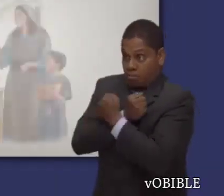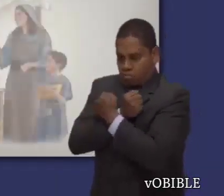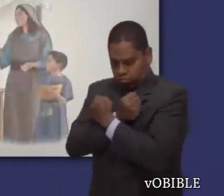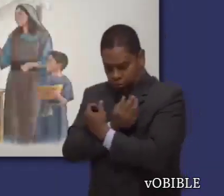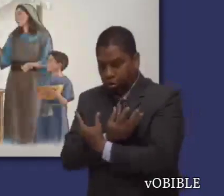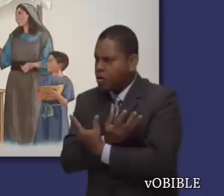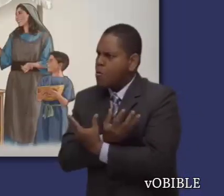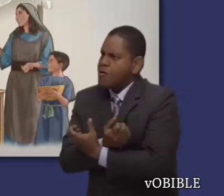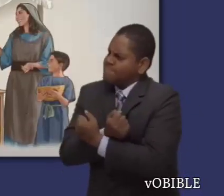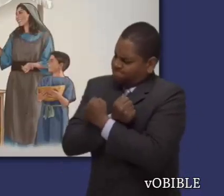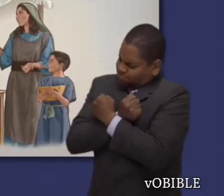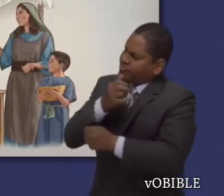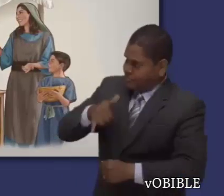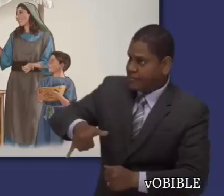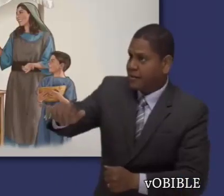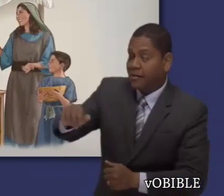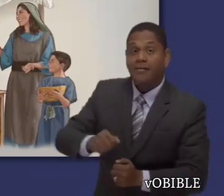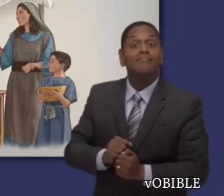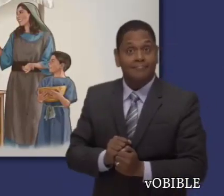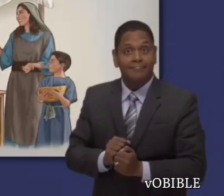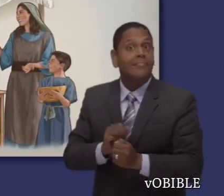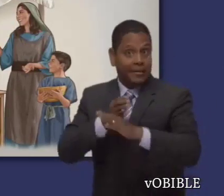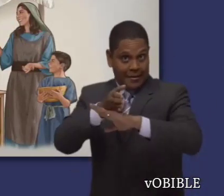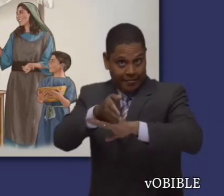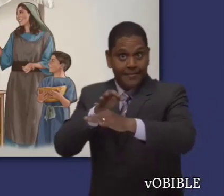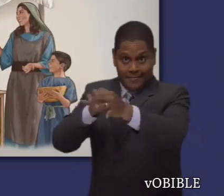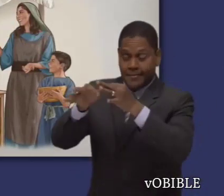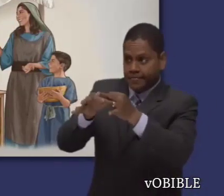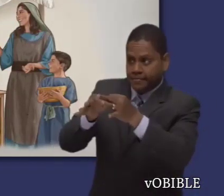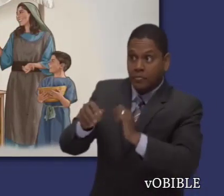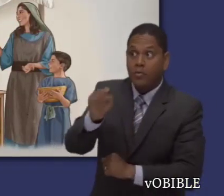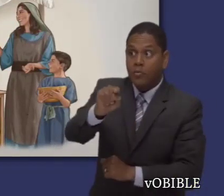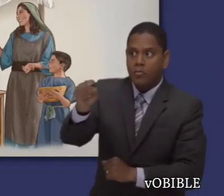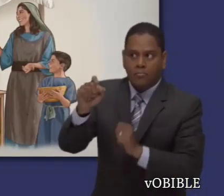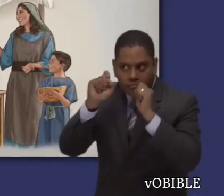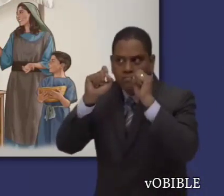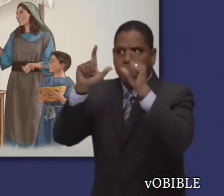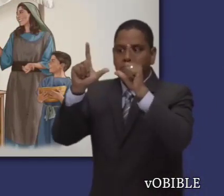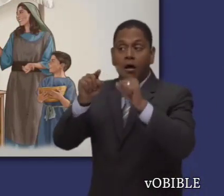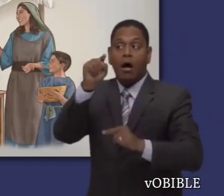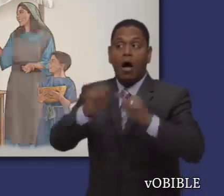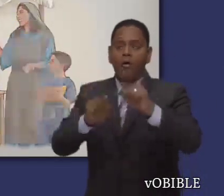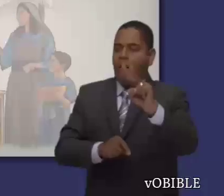dice, El amor consiste en esto, en que sigamos andando según sus mandamientos.